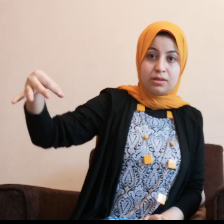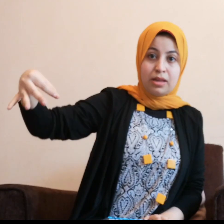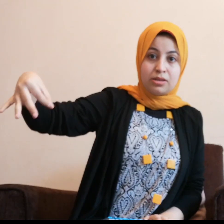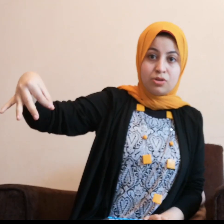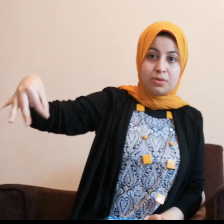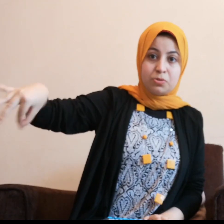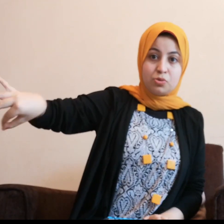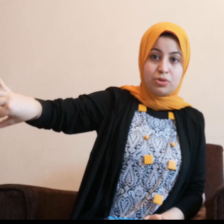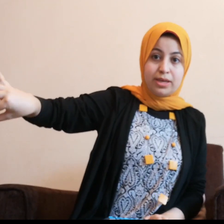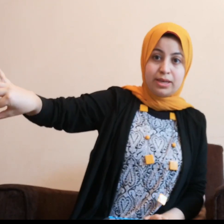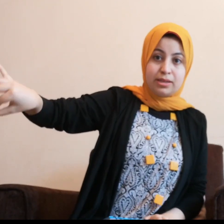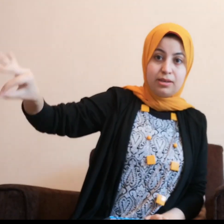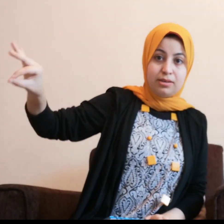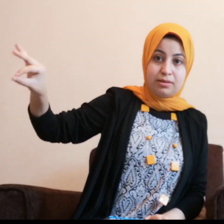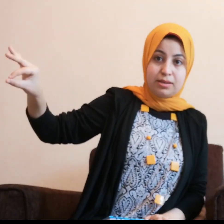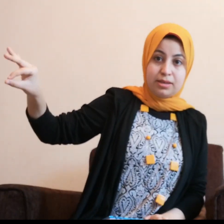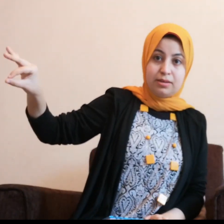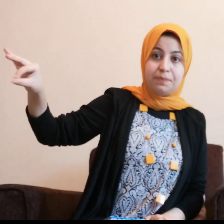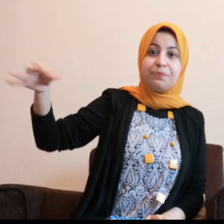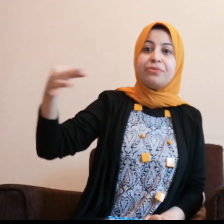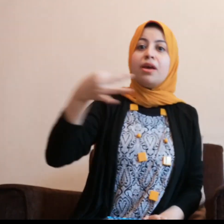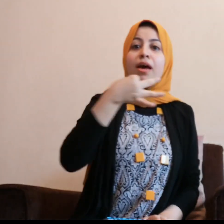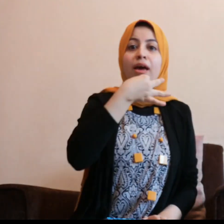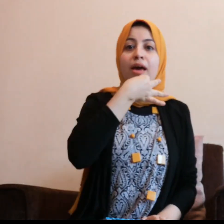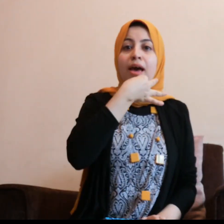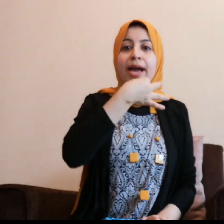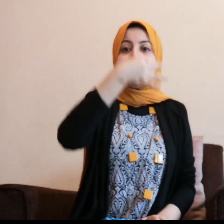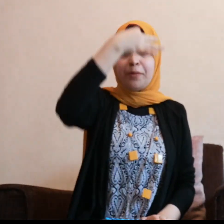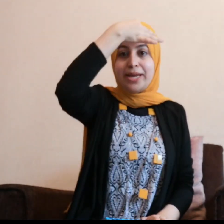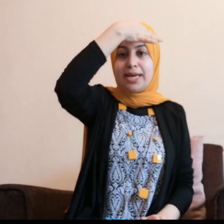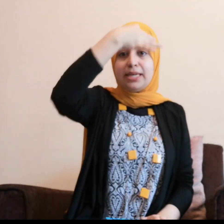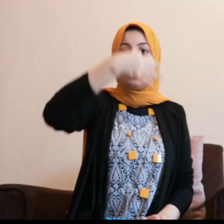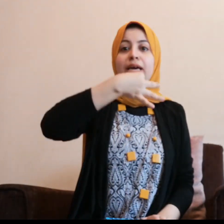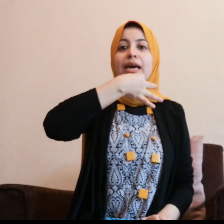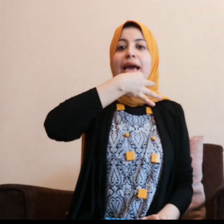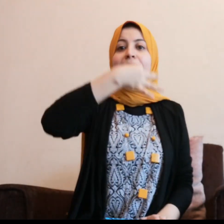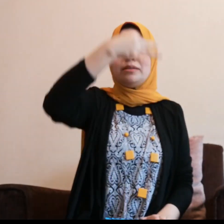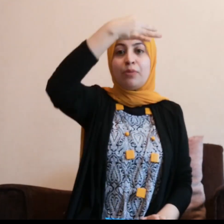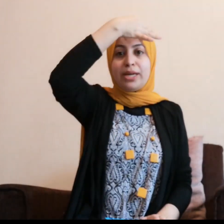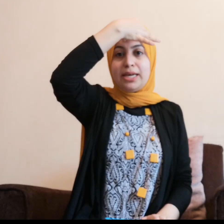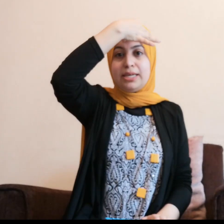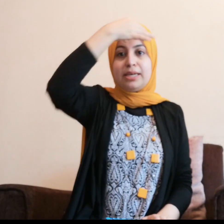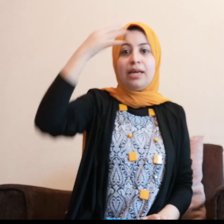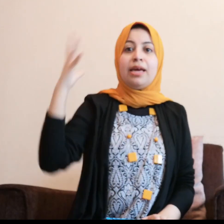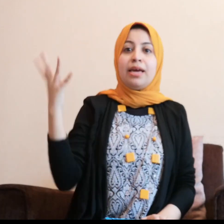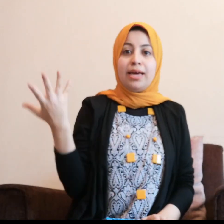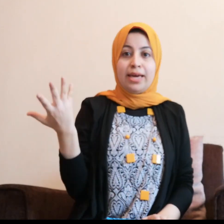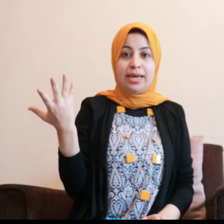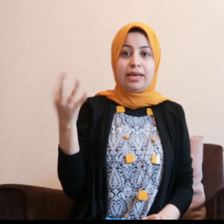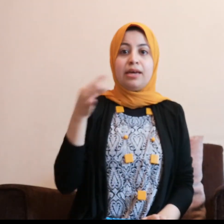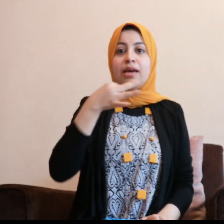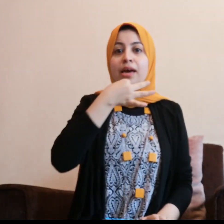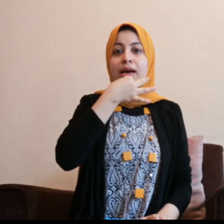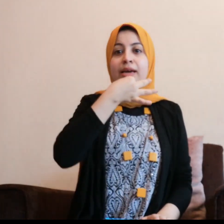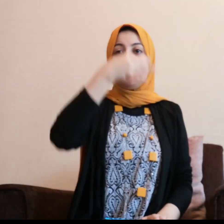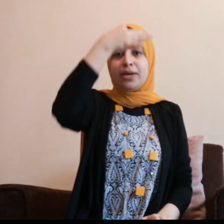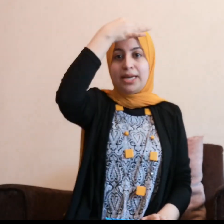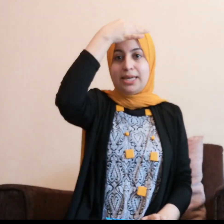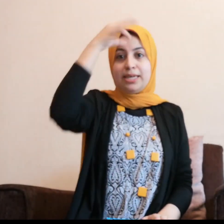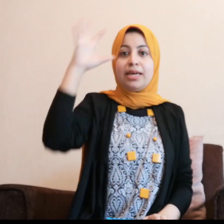ثلاث صباح بصودية كده كده علوانك علوانك علوانك